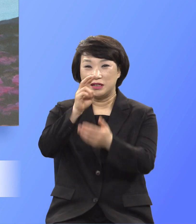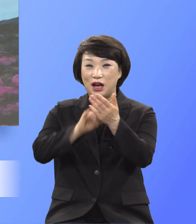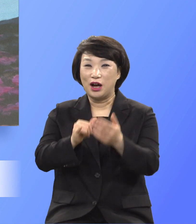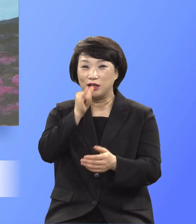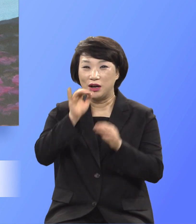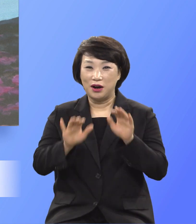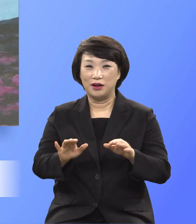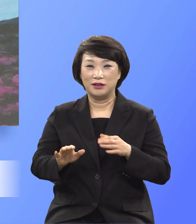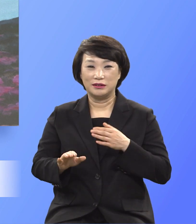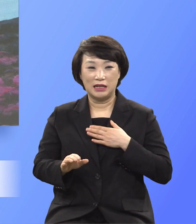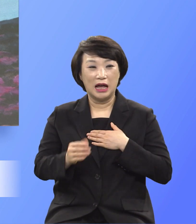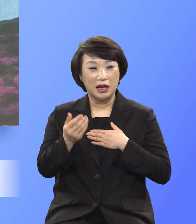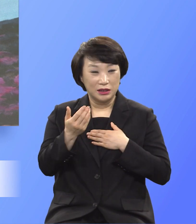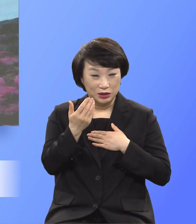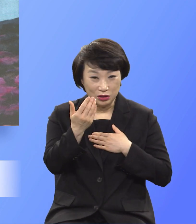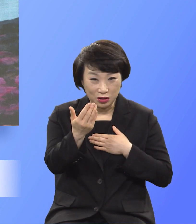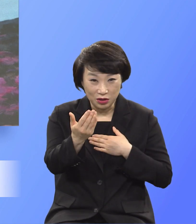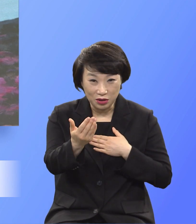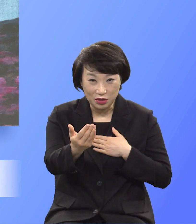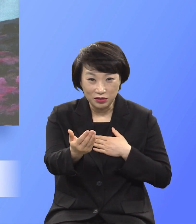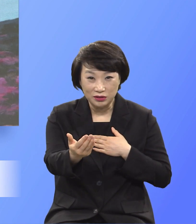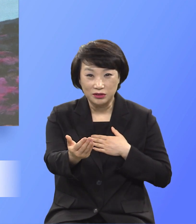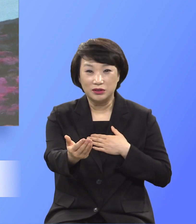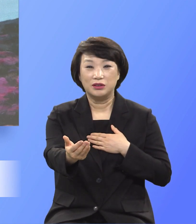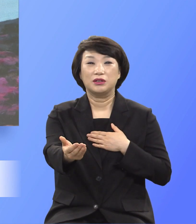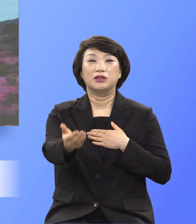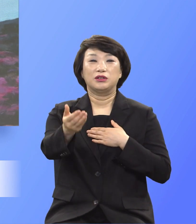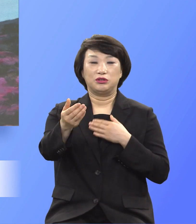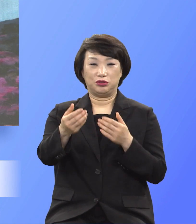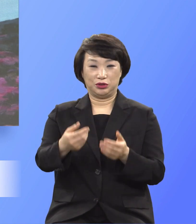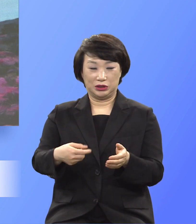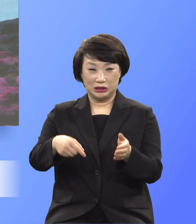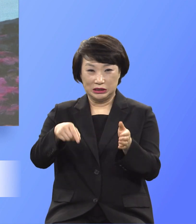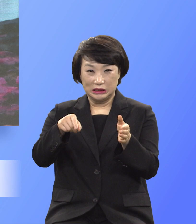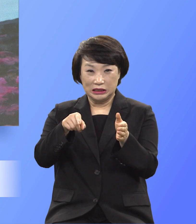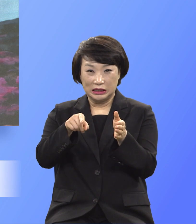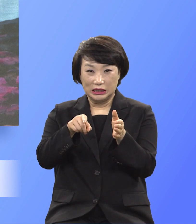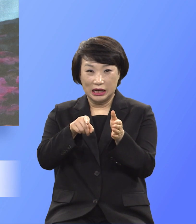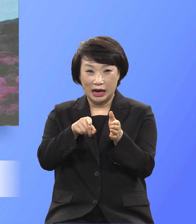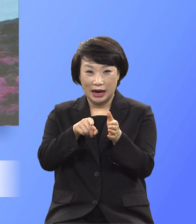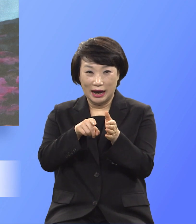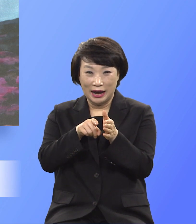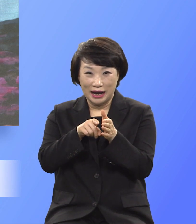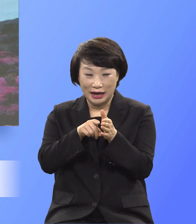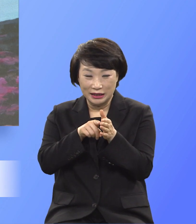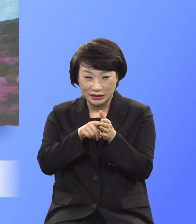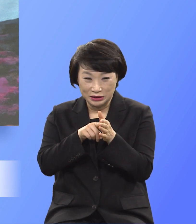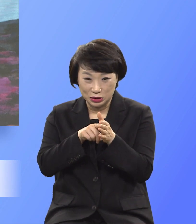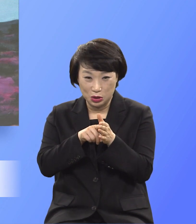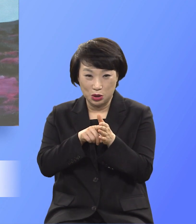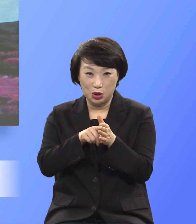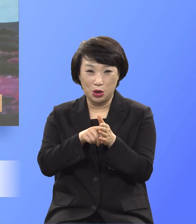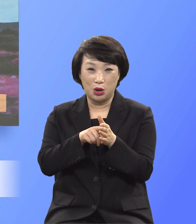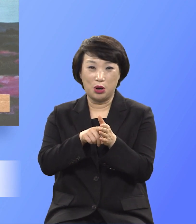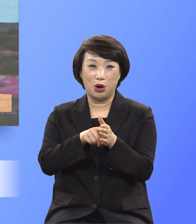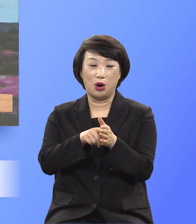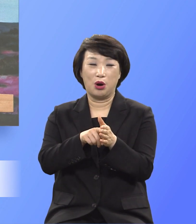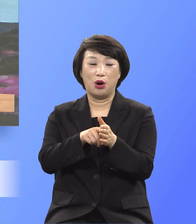내 너를 위하여